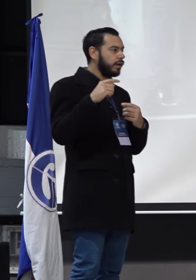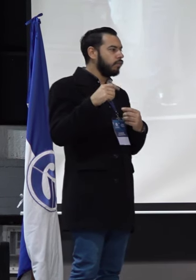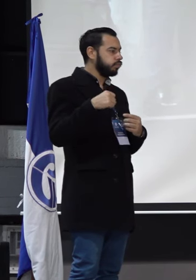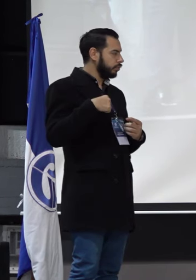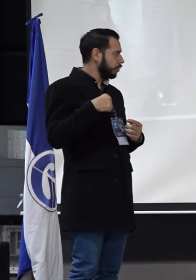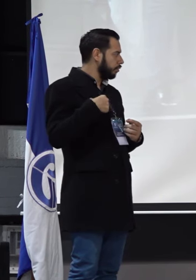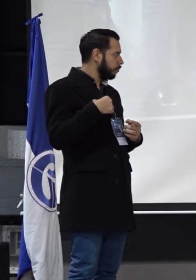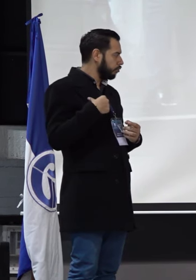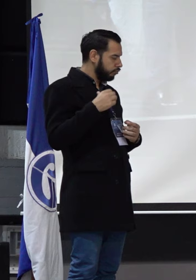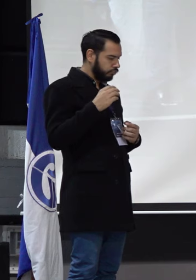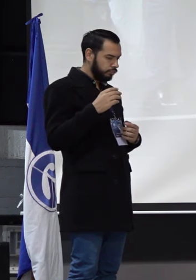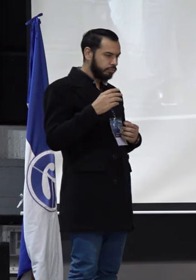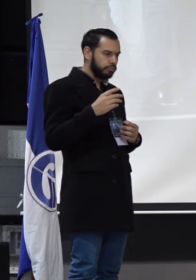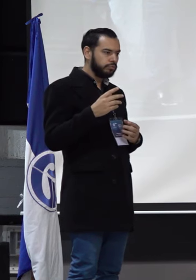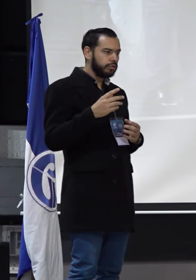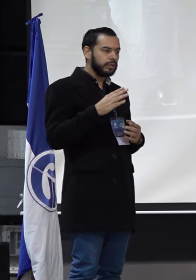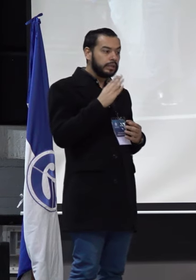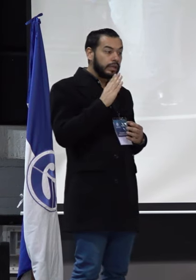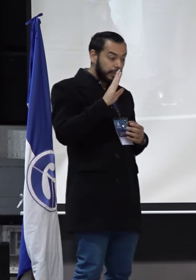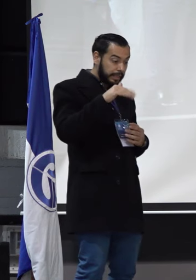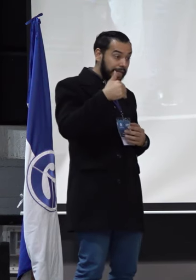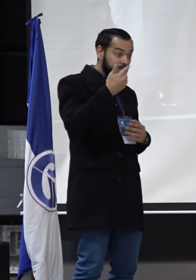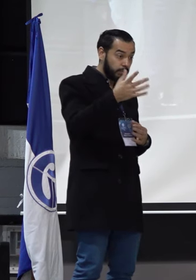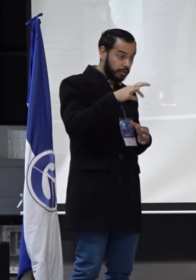de, posteriormente, el que haya quedado,